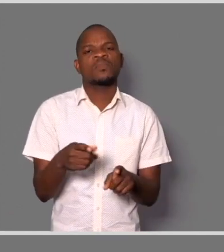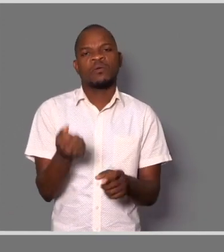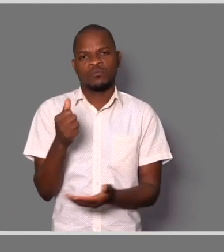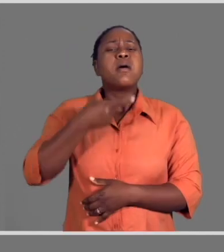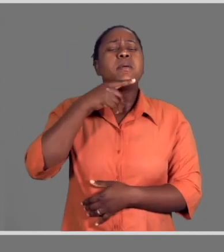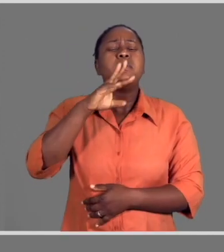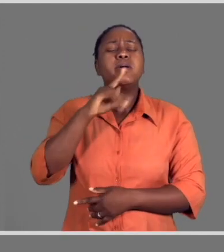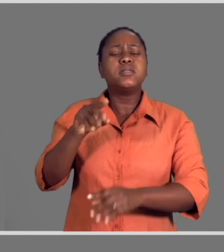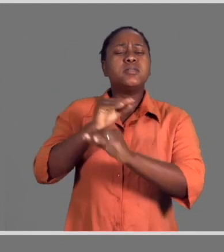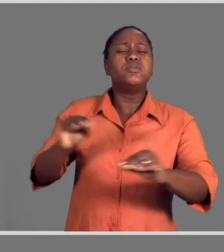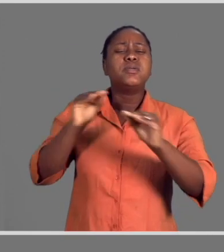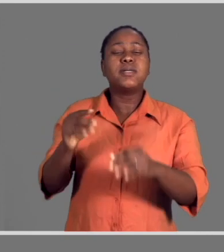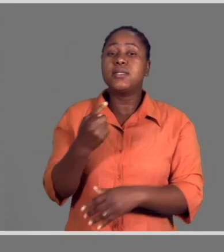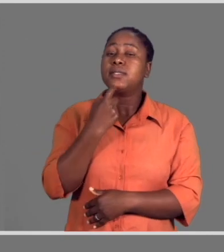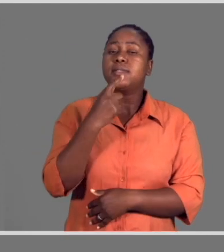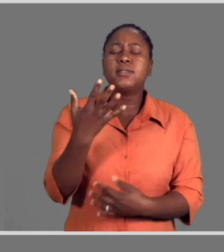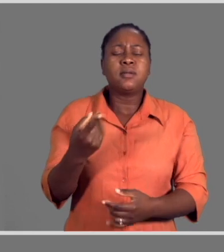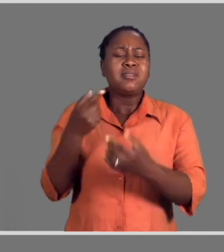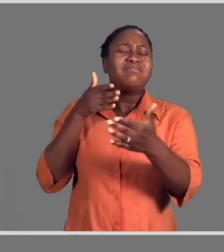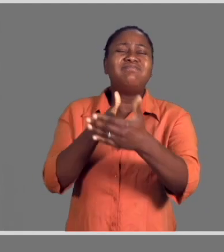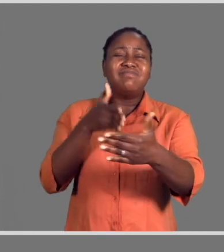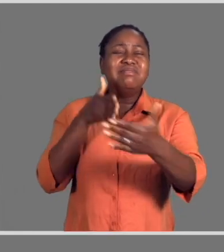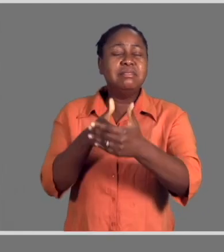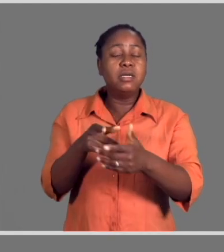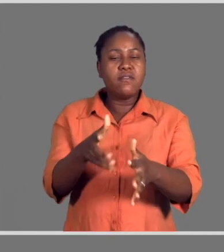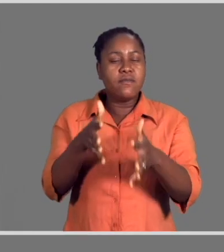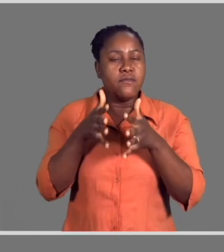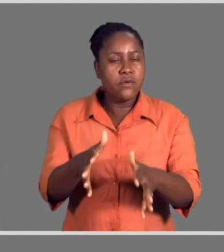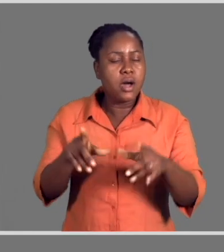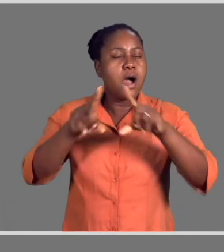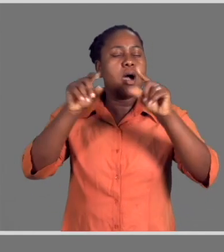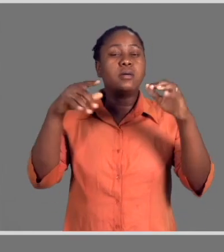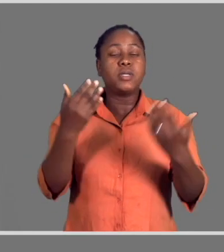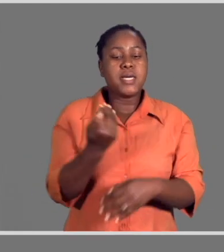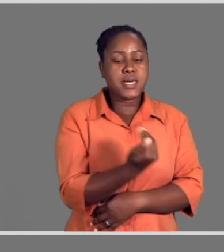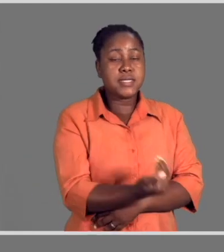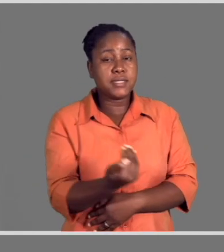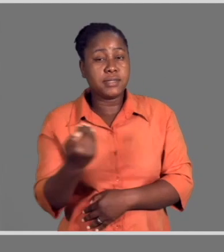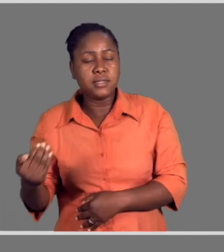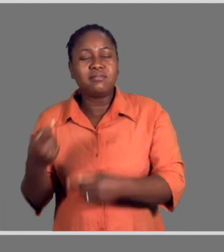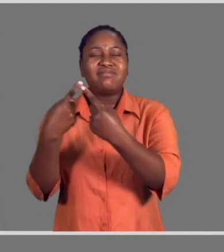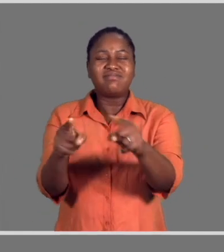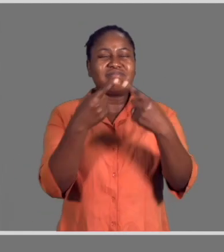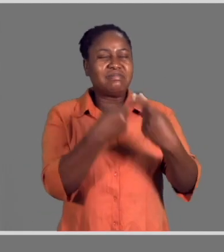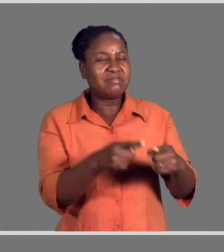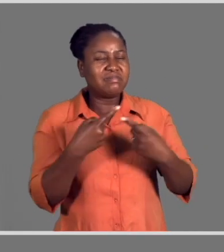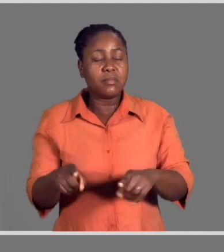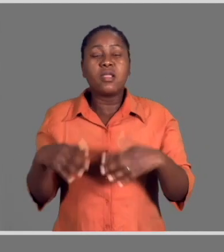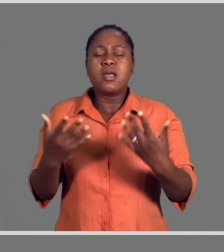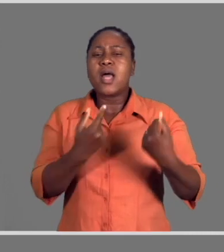Os pais e encarregados de educação dizem ter limitações para encontrar formas diversificadas para ocupar as crianças